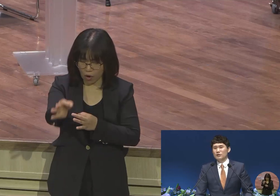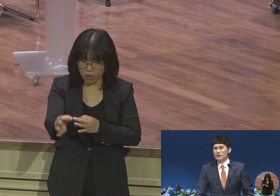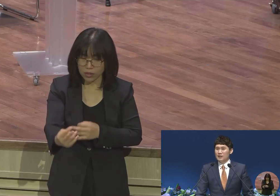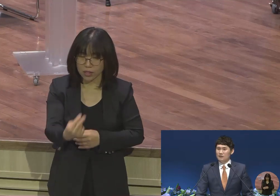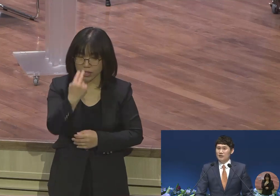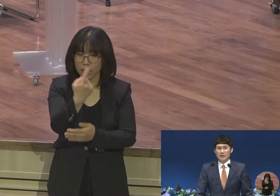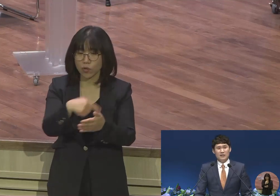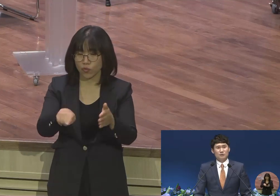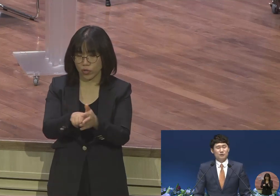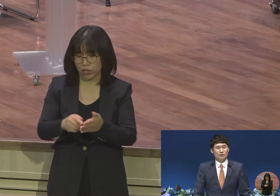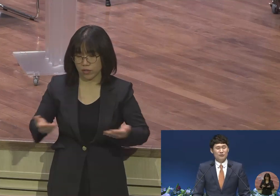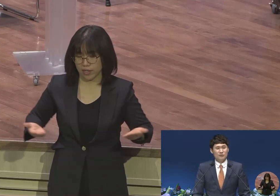위해서 일하는 것이 아니라는 거죠